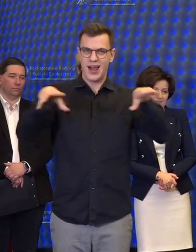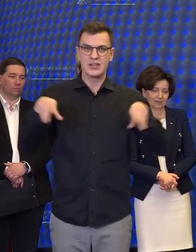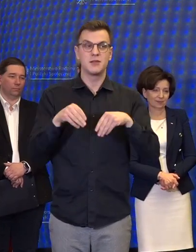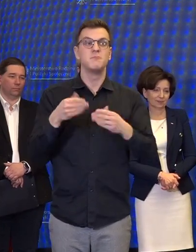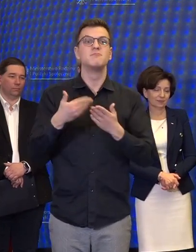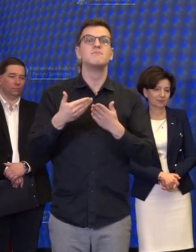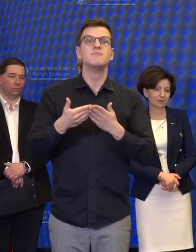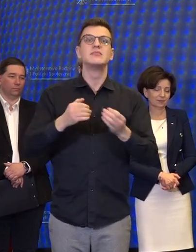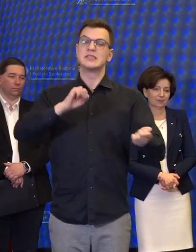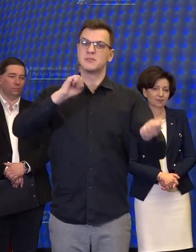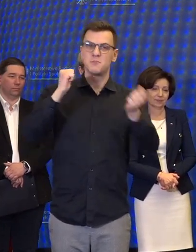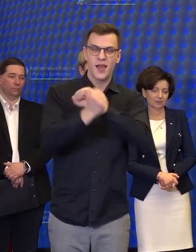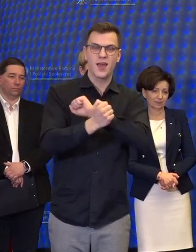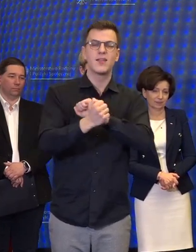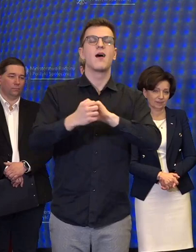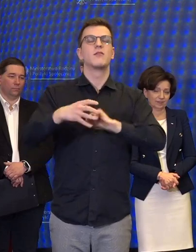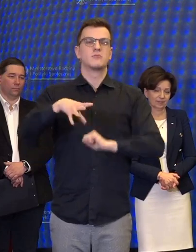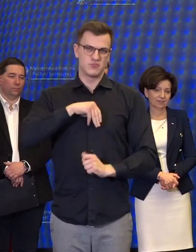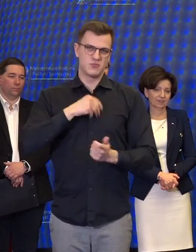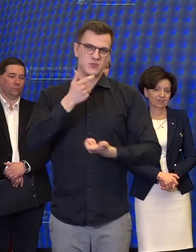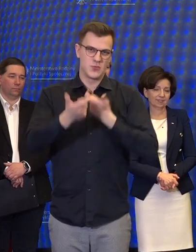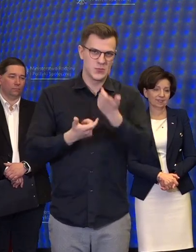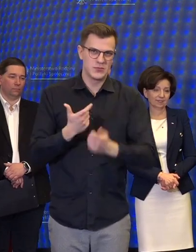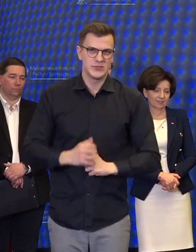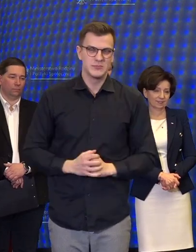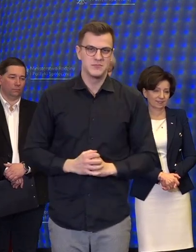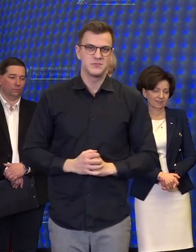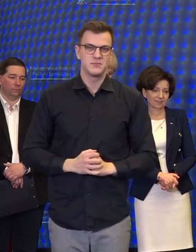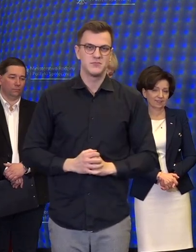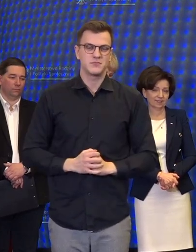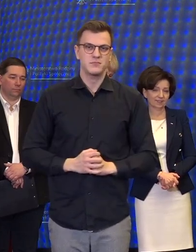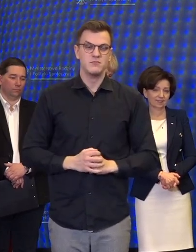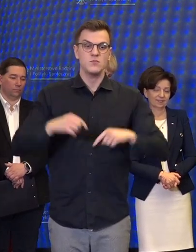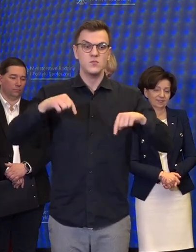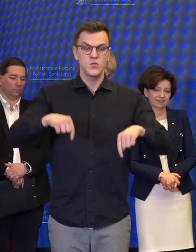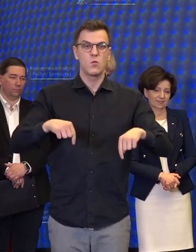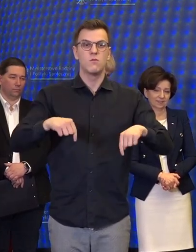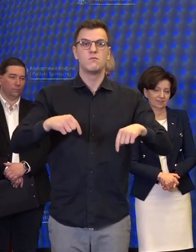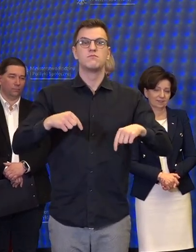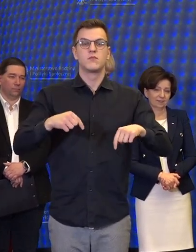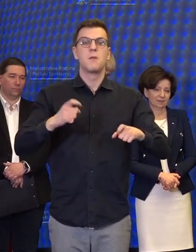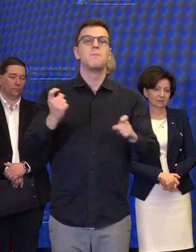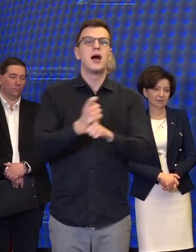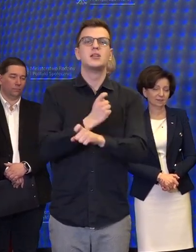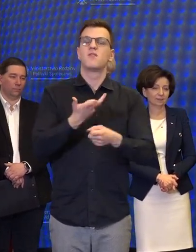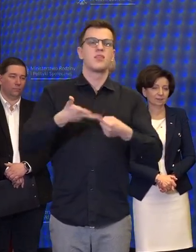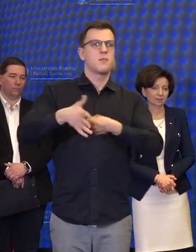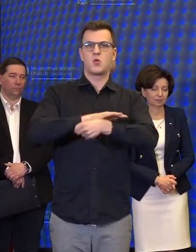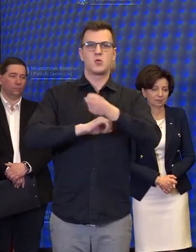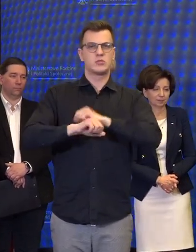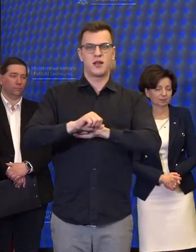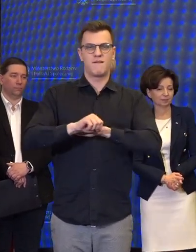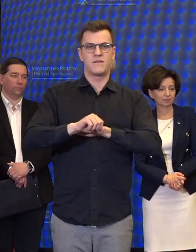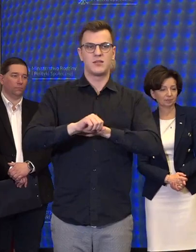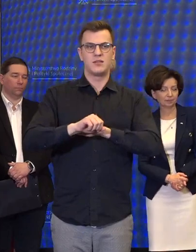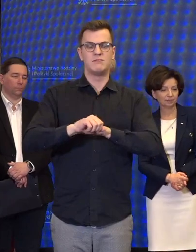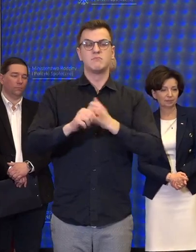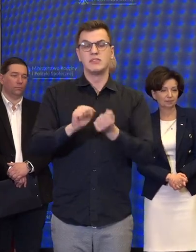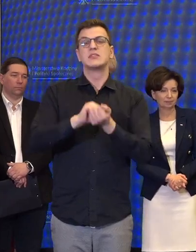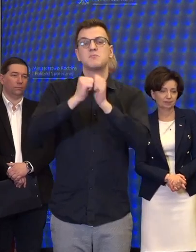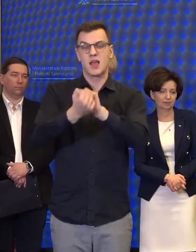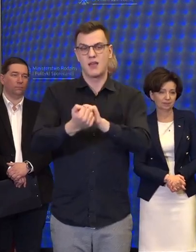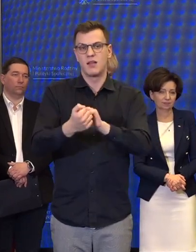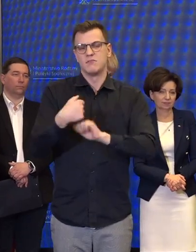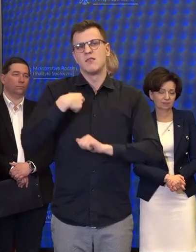bo ta zmiana jest możliwa. I zmiana w niepełnosprawnym państwie, które podkreślałam wielokrotnie, tak nazywałam to państwo,